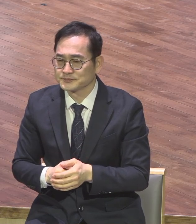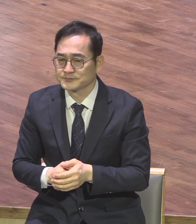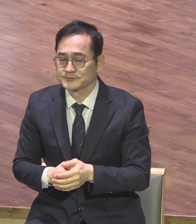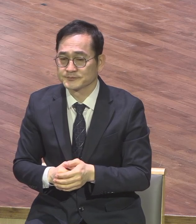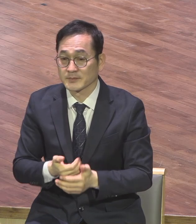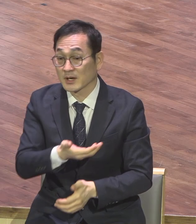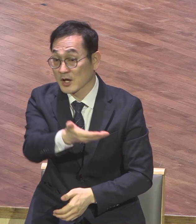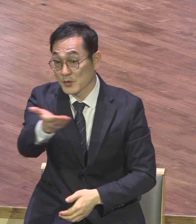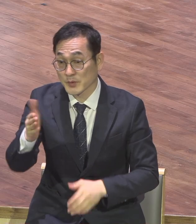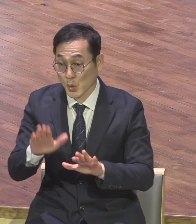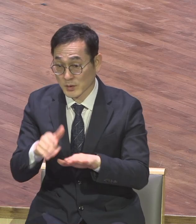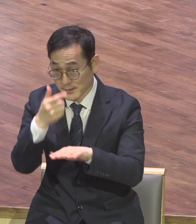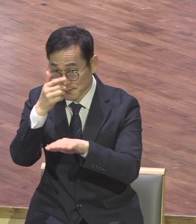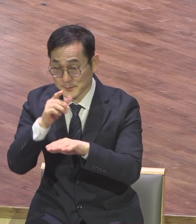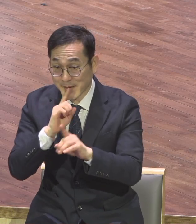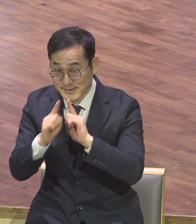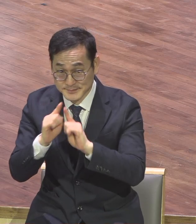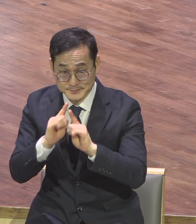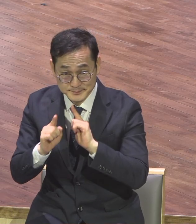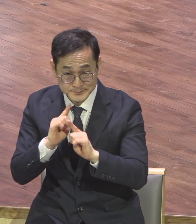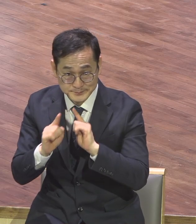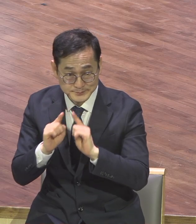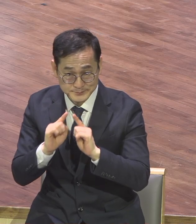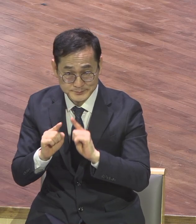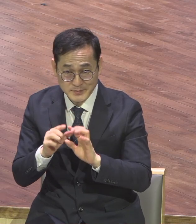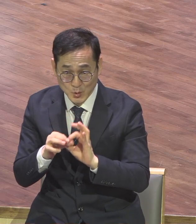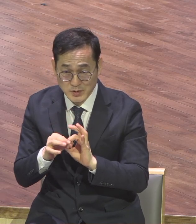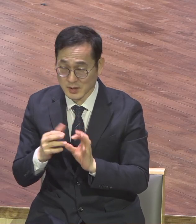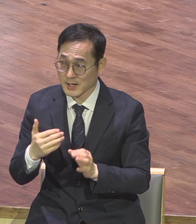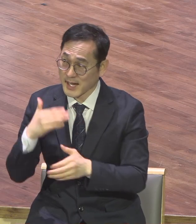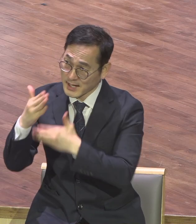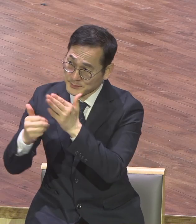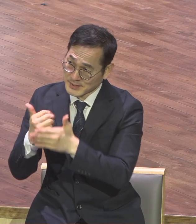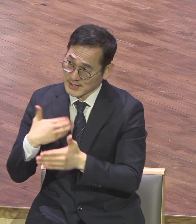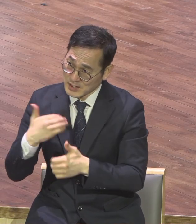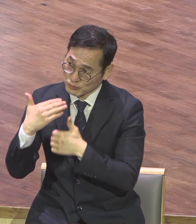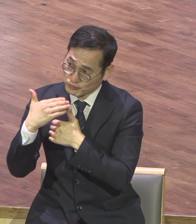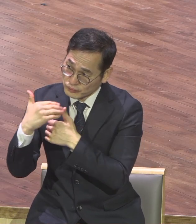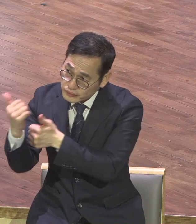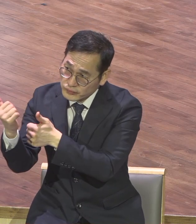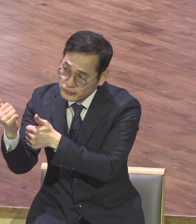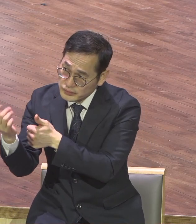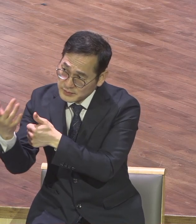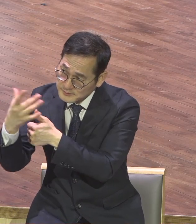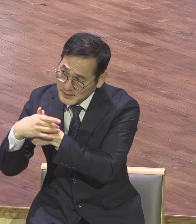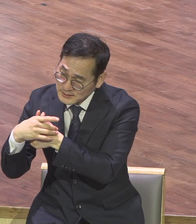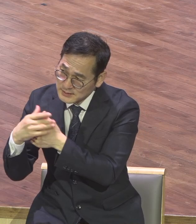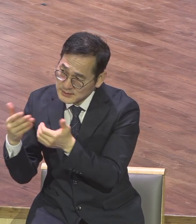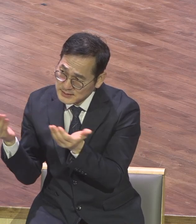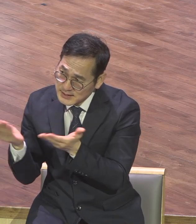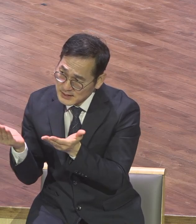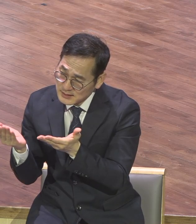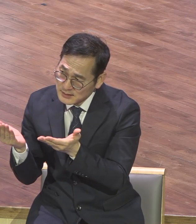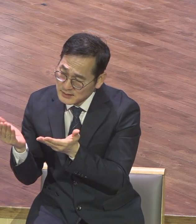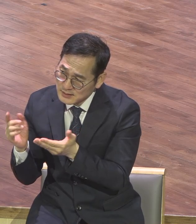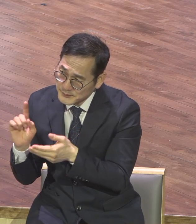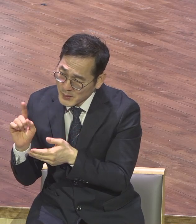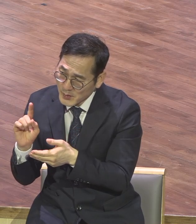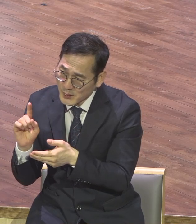오늘 말씀 통해서 하나님께서 나를 부르신 이 부르신에 대한 이 합당한 이 삶을 내가 어떻게